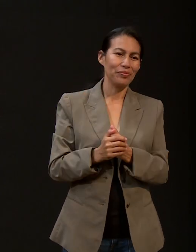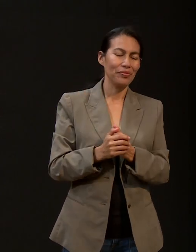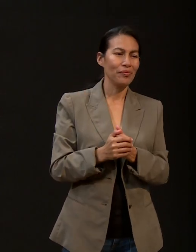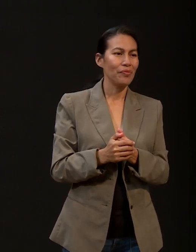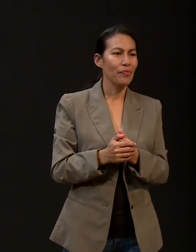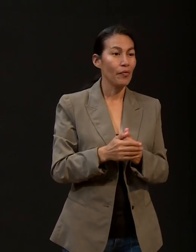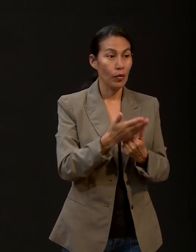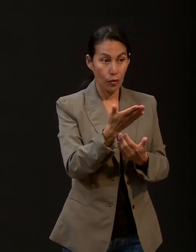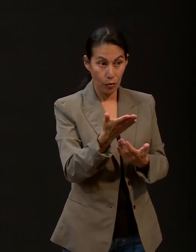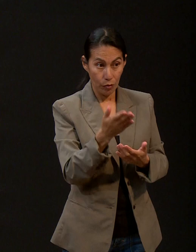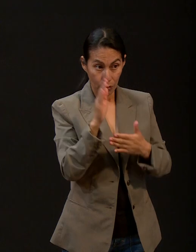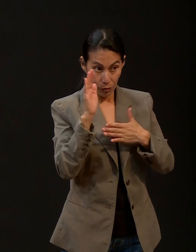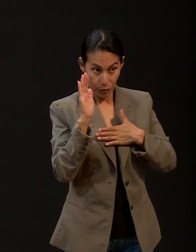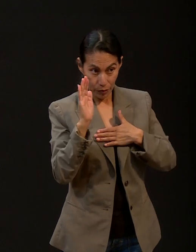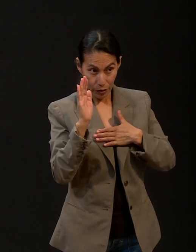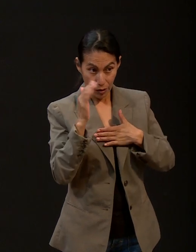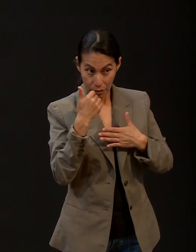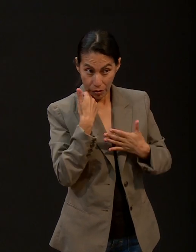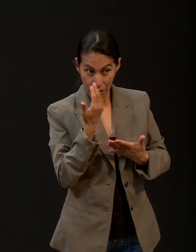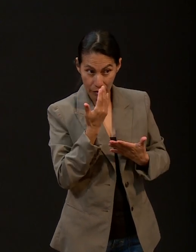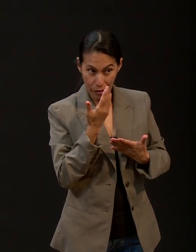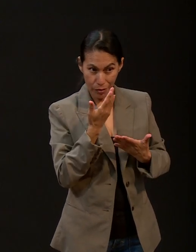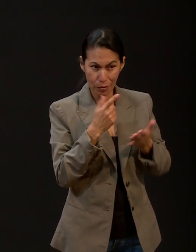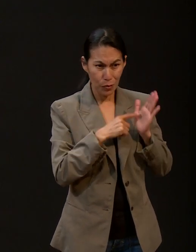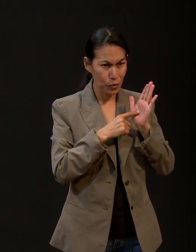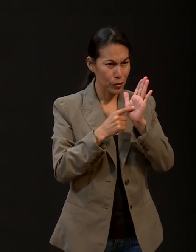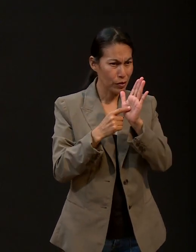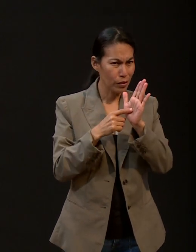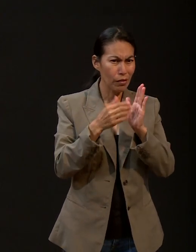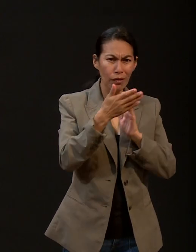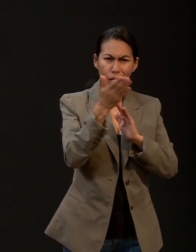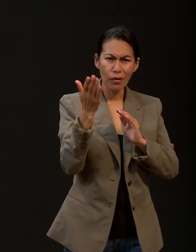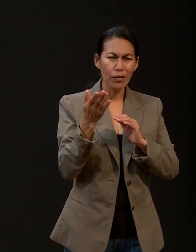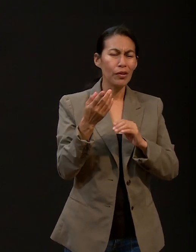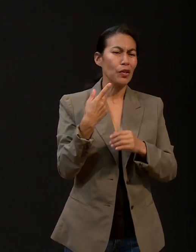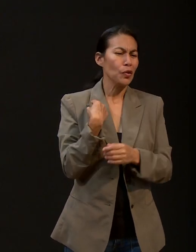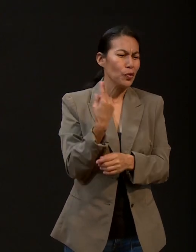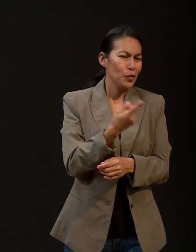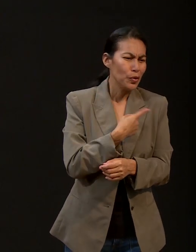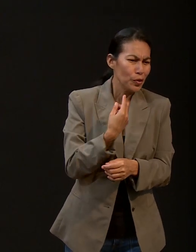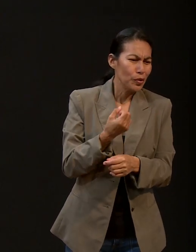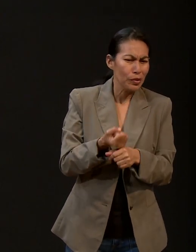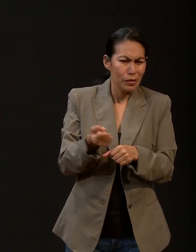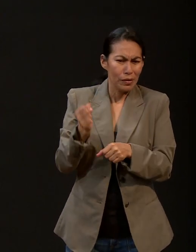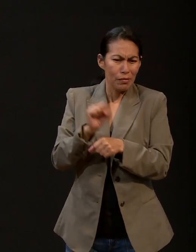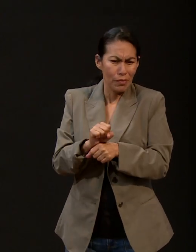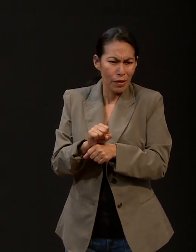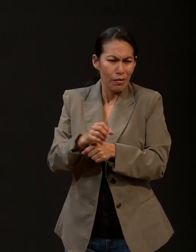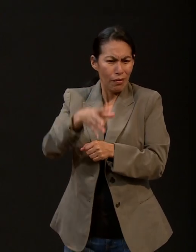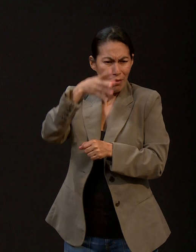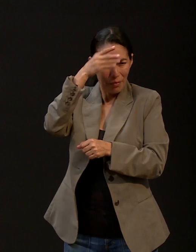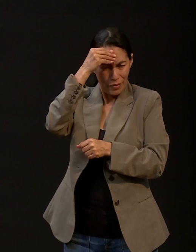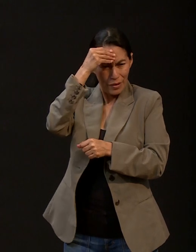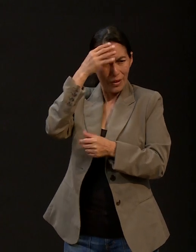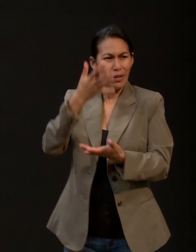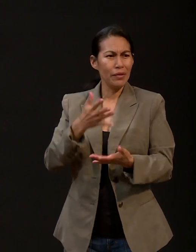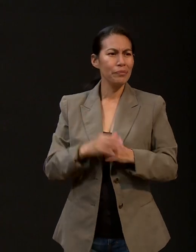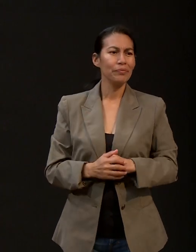¿Tienes alguna promesa que quisieras compartir para que durante esta semana podamos hacerla propia, esa promesa? ¿Cuál